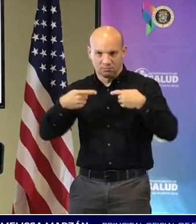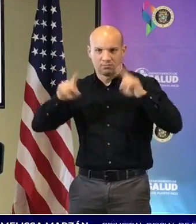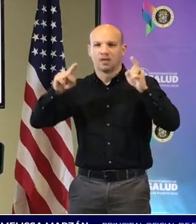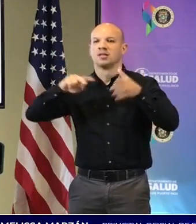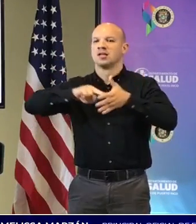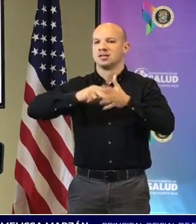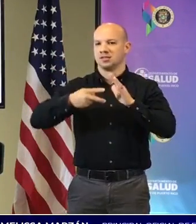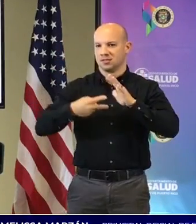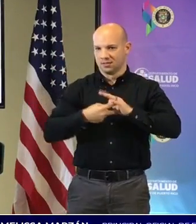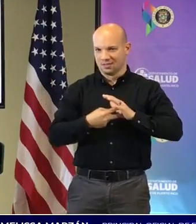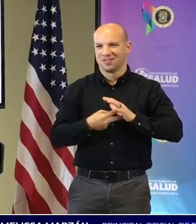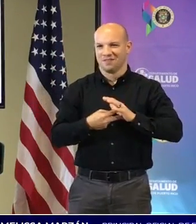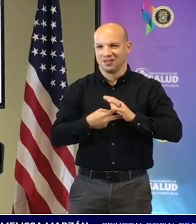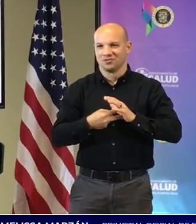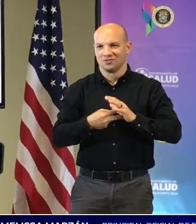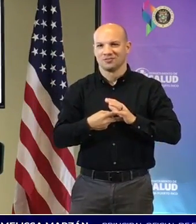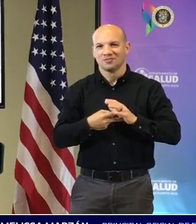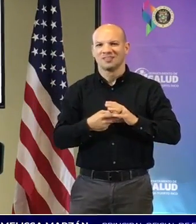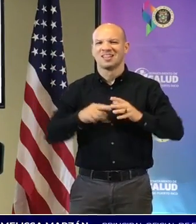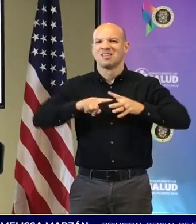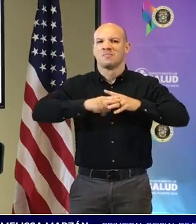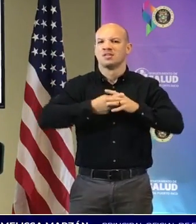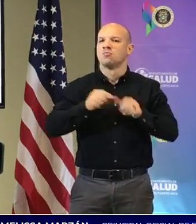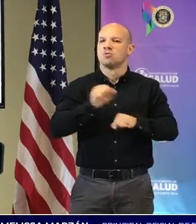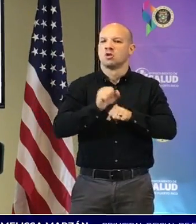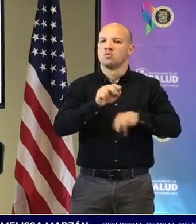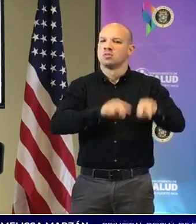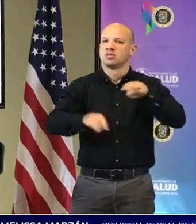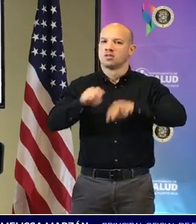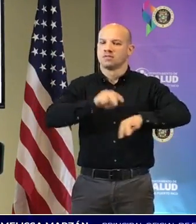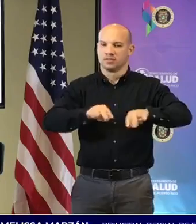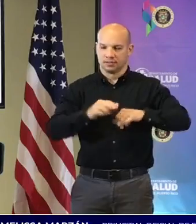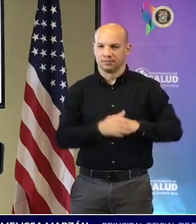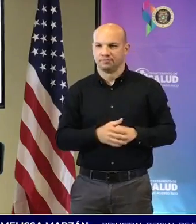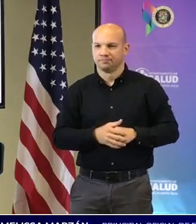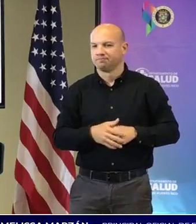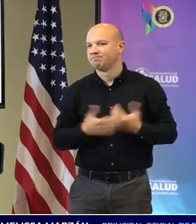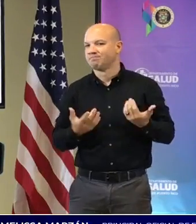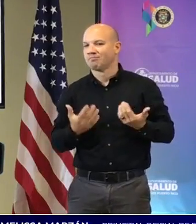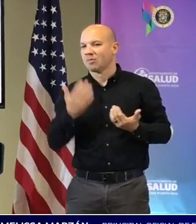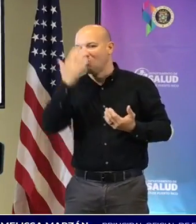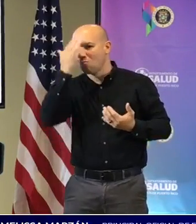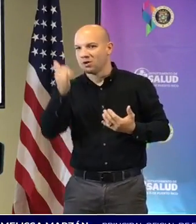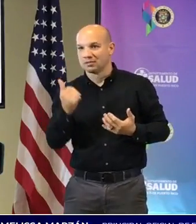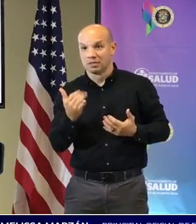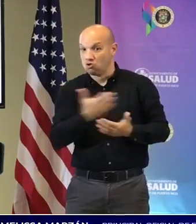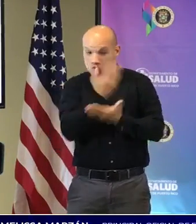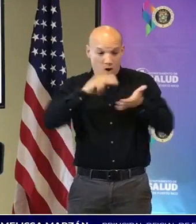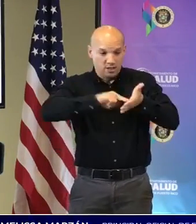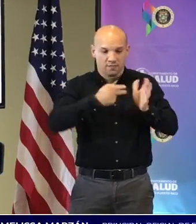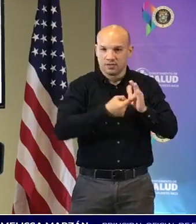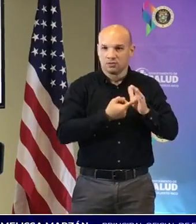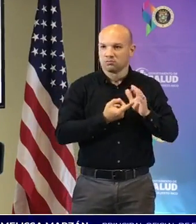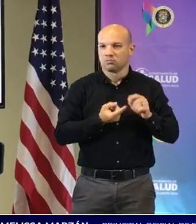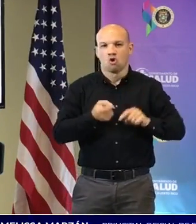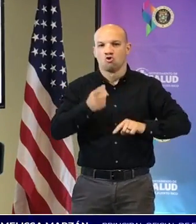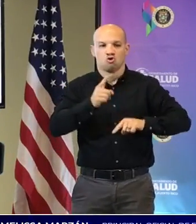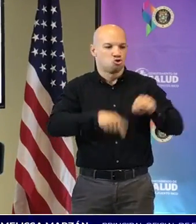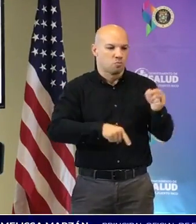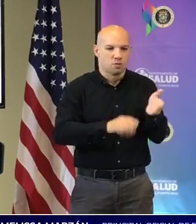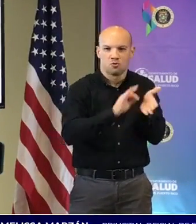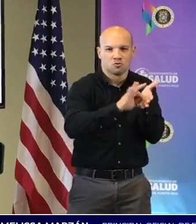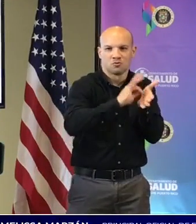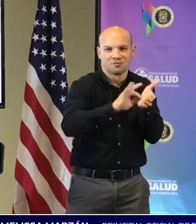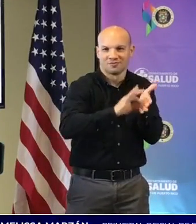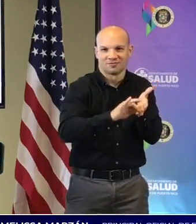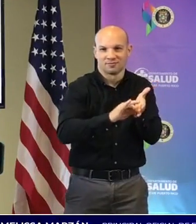vigilancia. En epidemiología lo más difícil es sin definición no podemos contar. Así que, por lo menos, ya contamos con esa